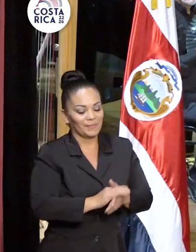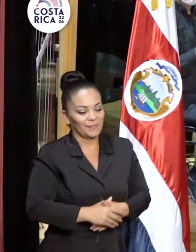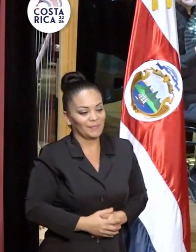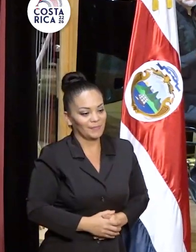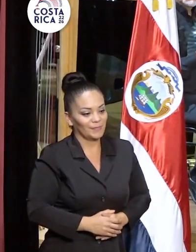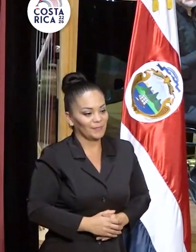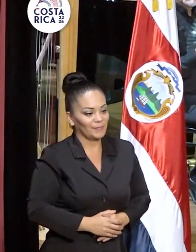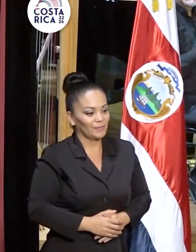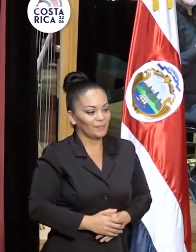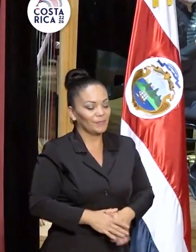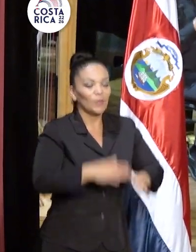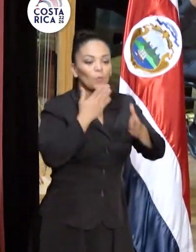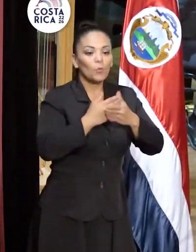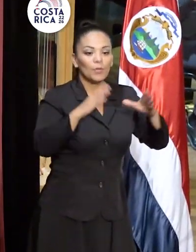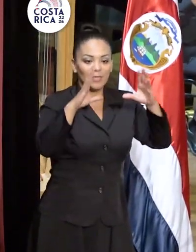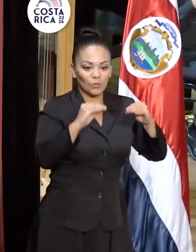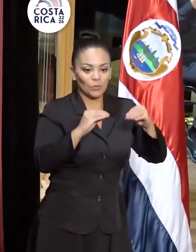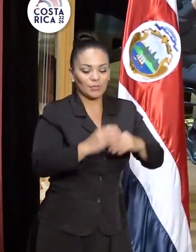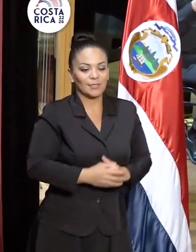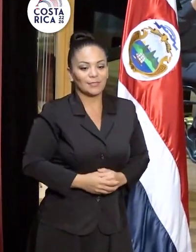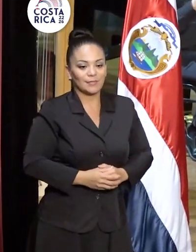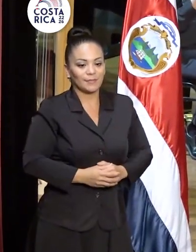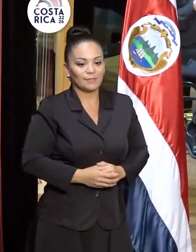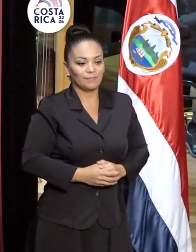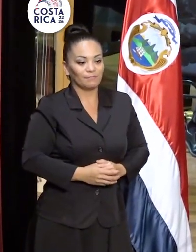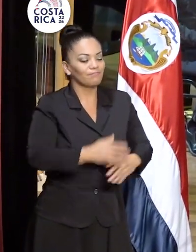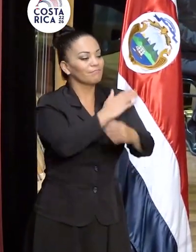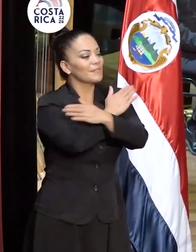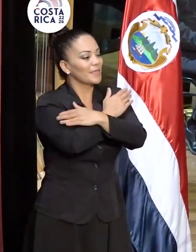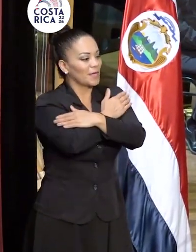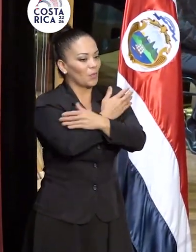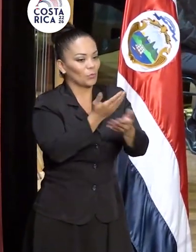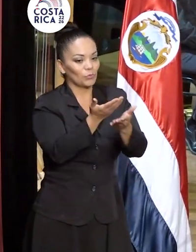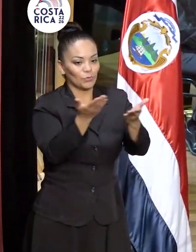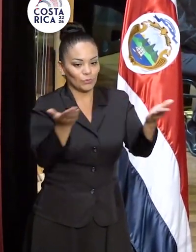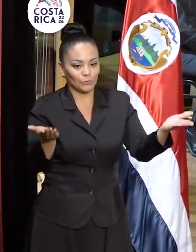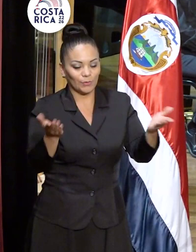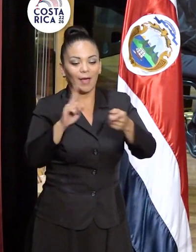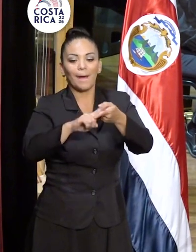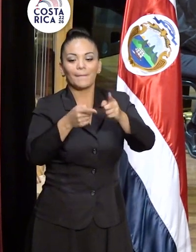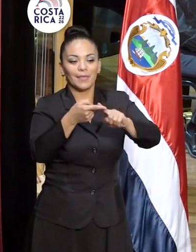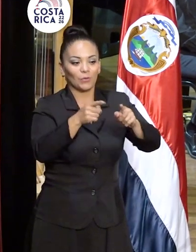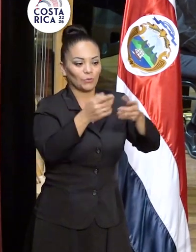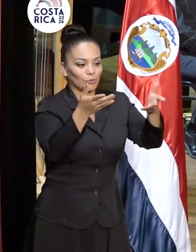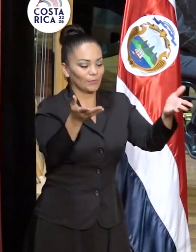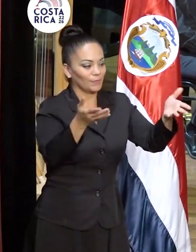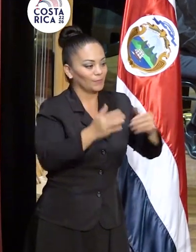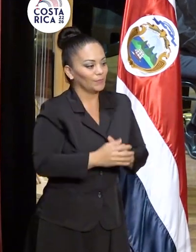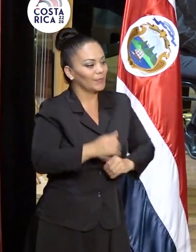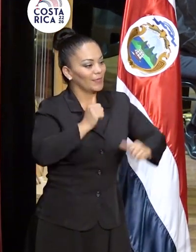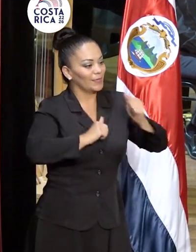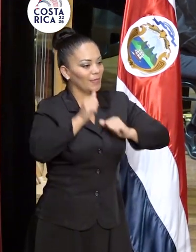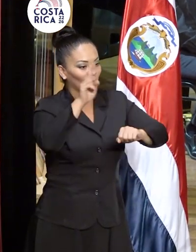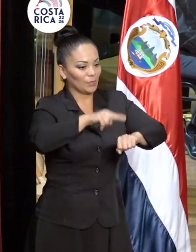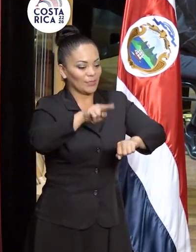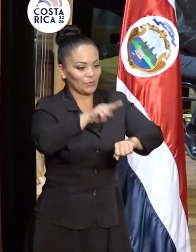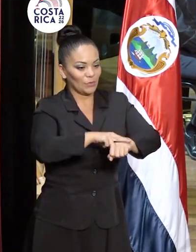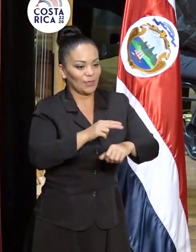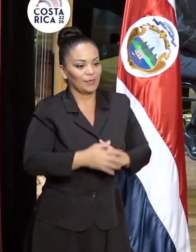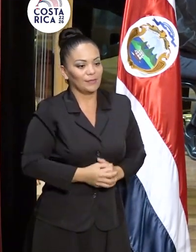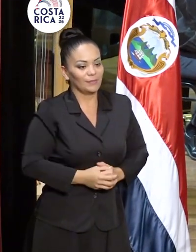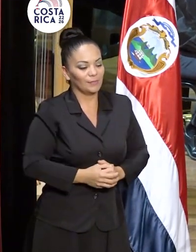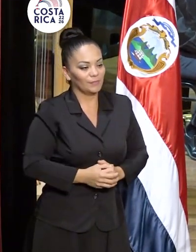Muy buenas noches, queridos y queridas amigos del Teatro Nacional.